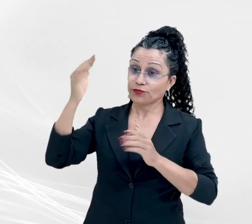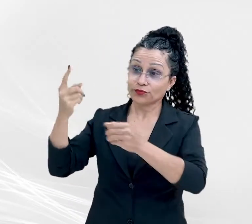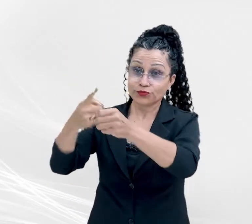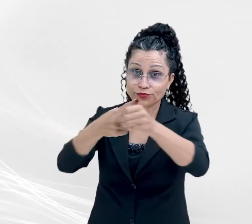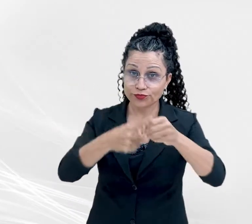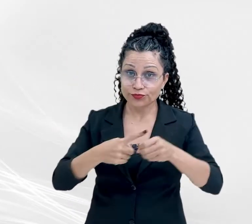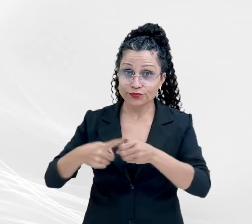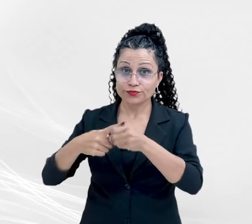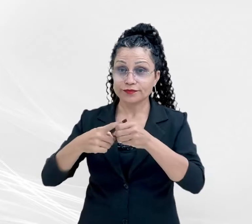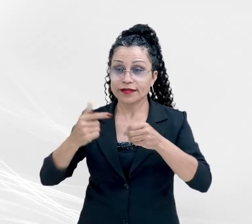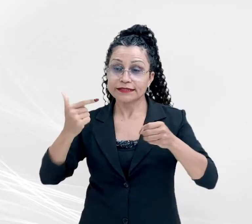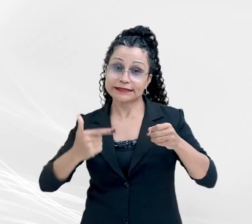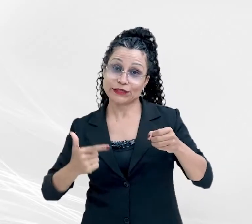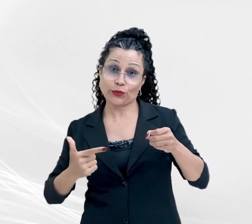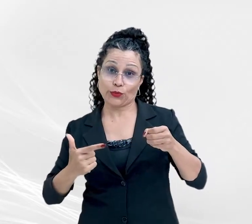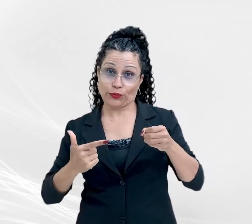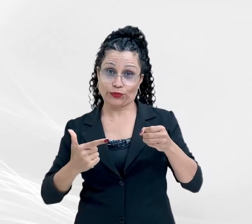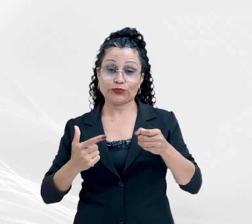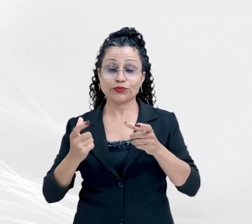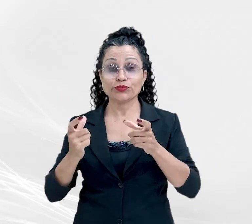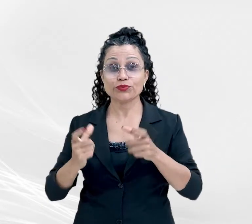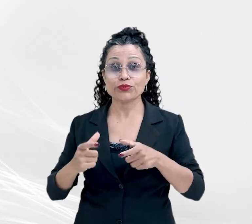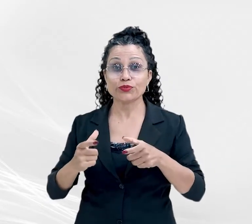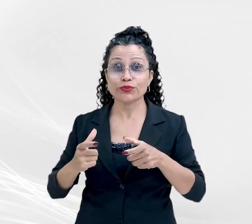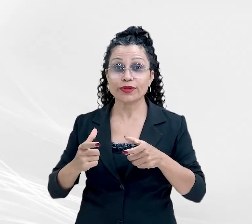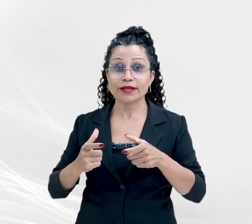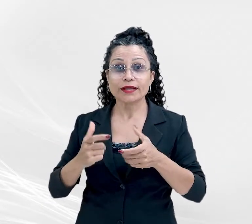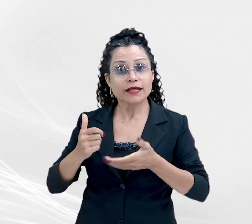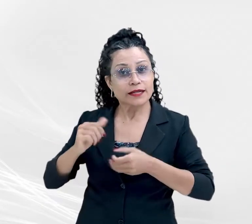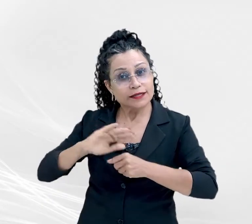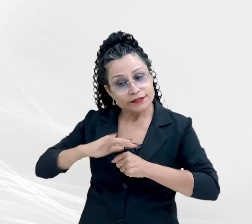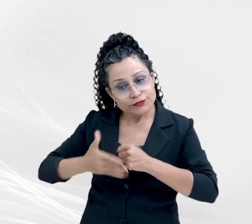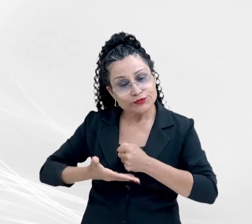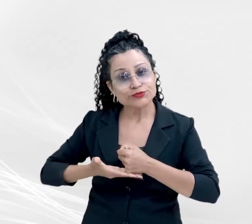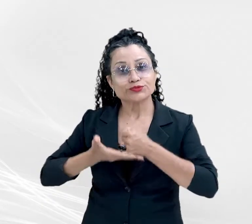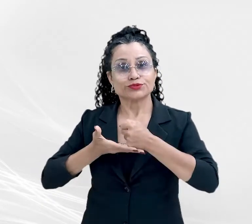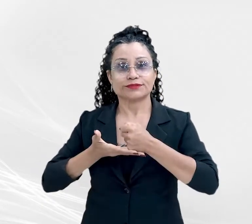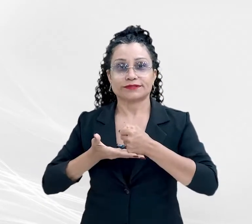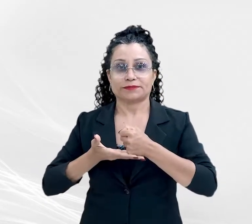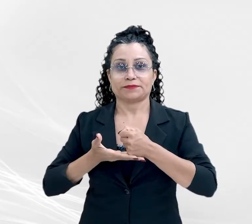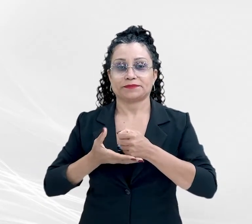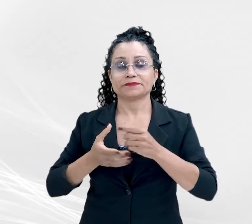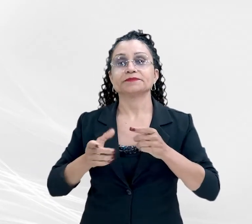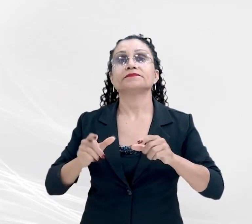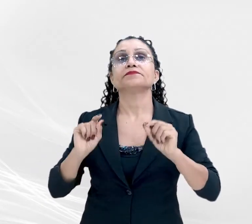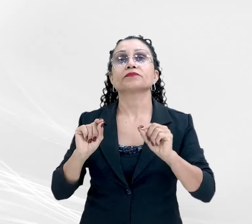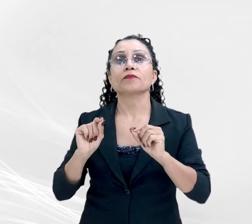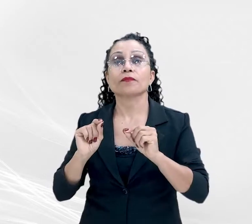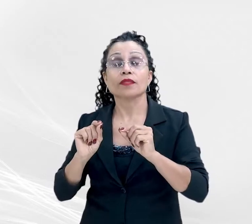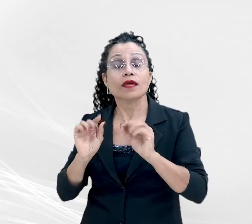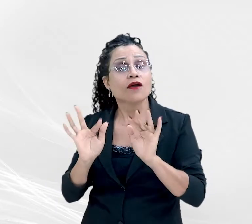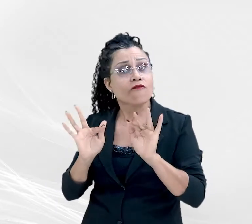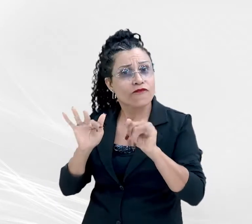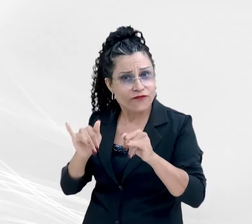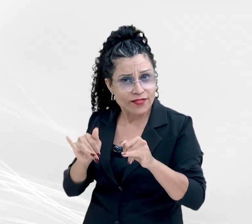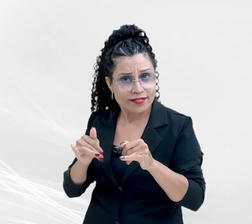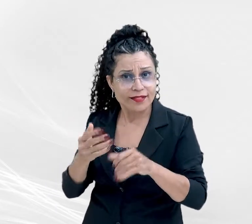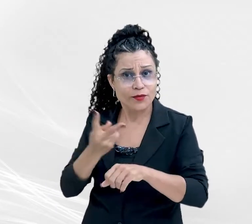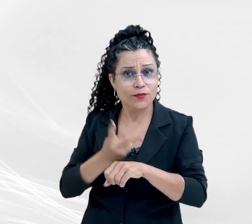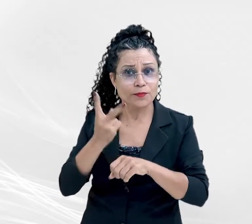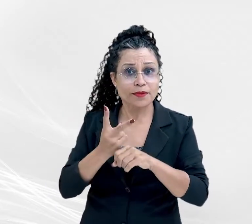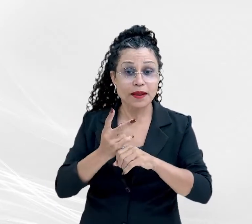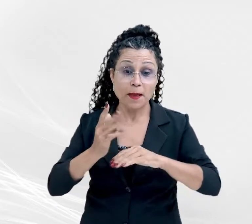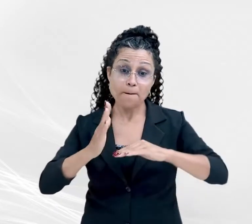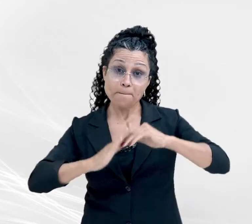ficou na segunda colocação, na categoria Sustentabilidade. Além disso, o semifinalista Minhas